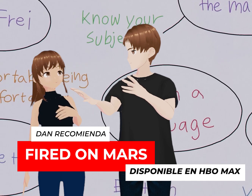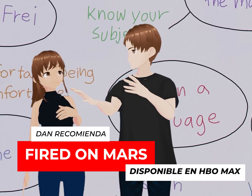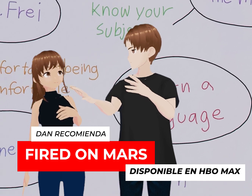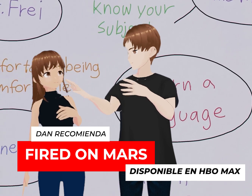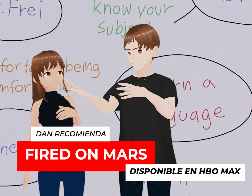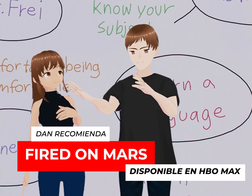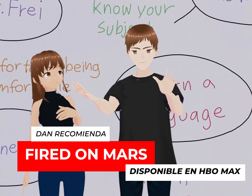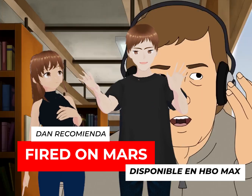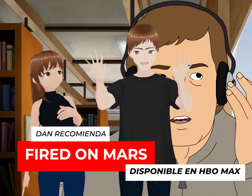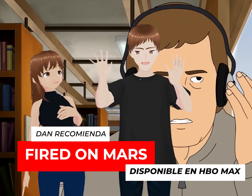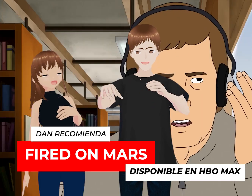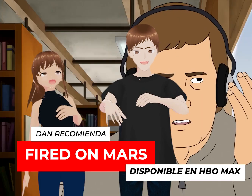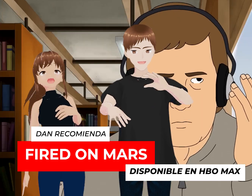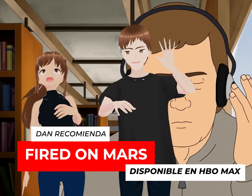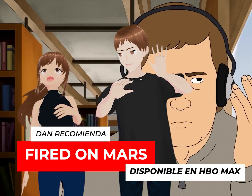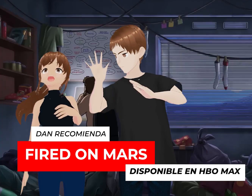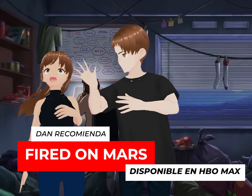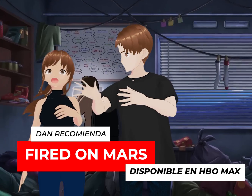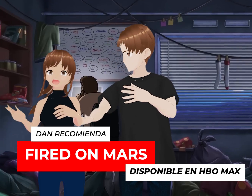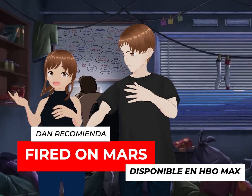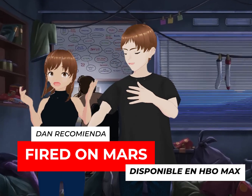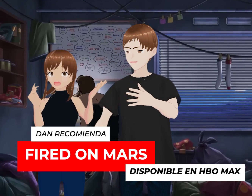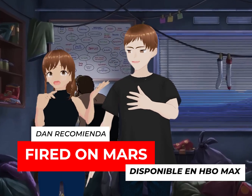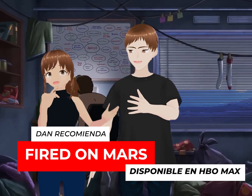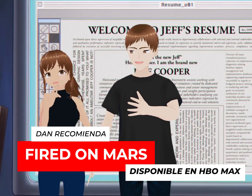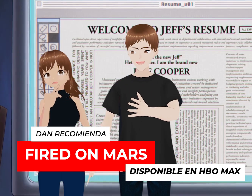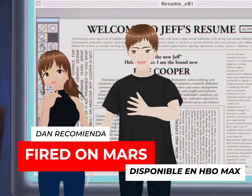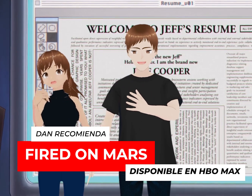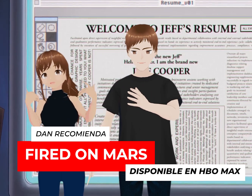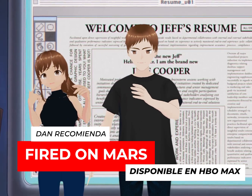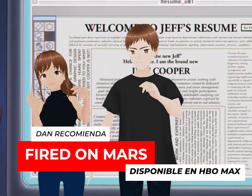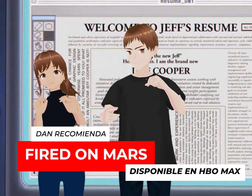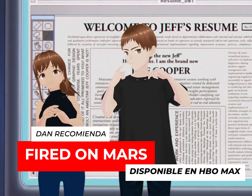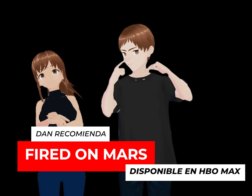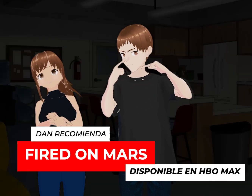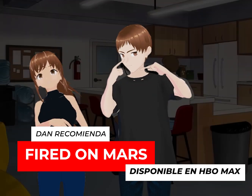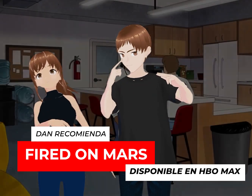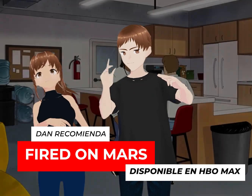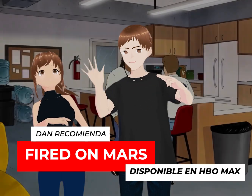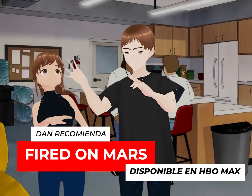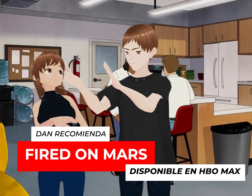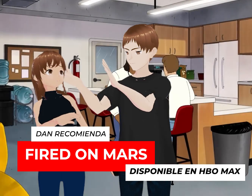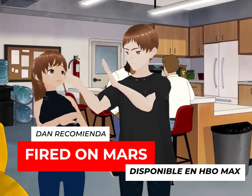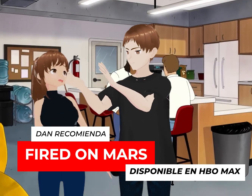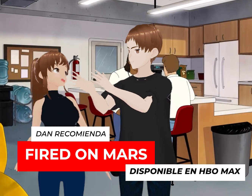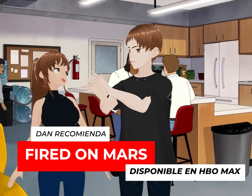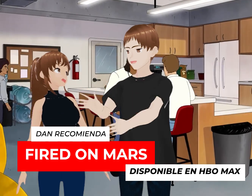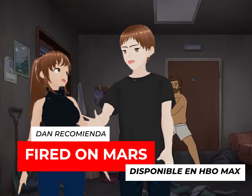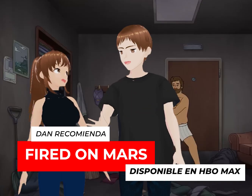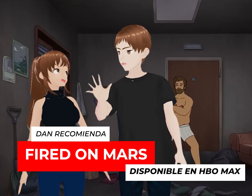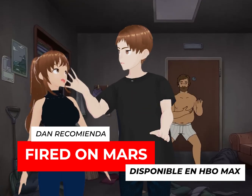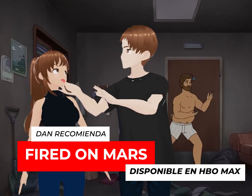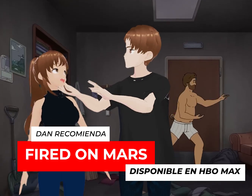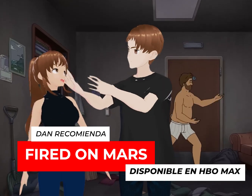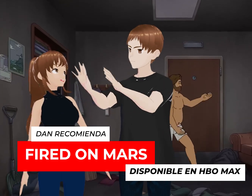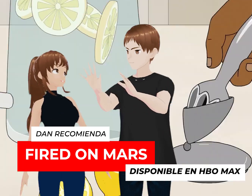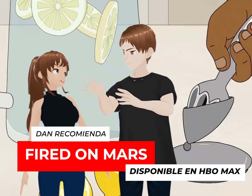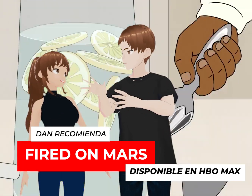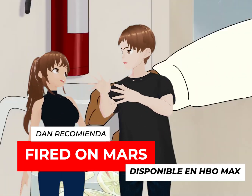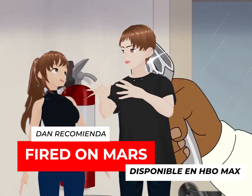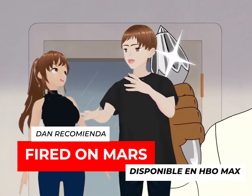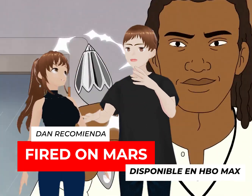creo que alguien por ahí estuvo, no sé quién, otra variante, pero bueno. Ah, bueno, yo sí estuve. Bueno, exacto, confío en tu palabra. Entonces,